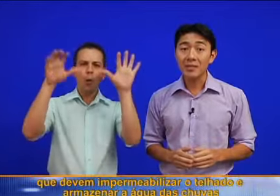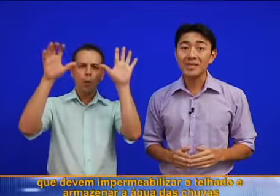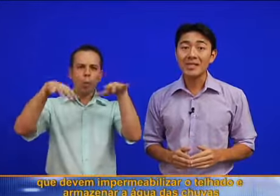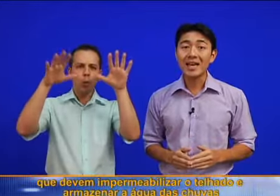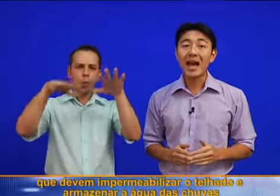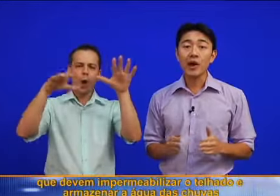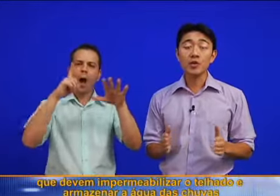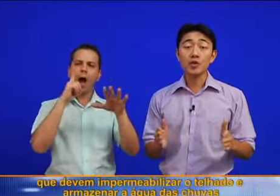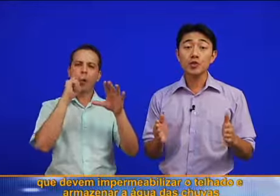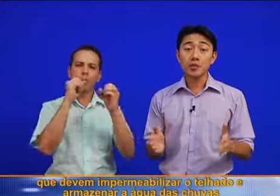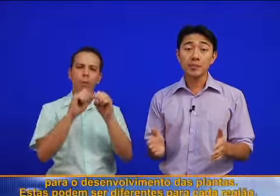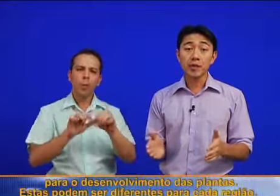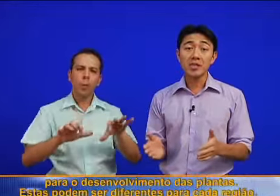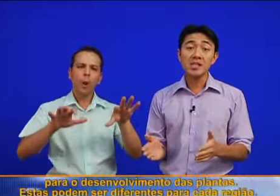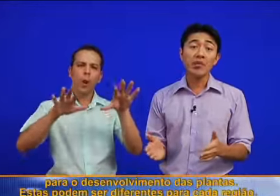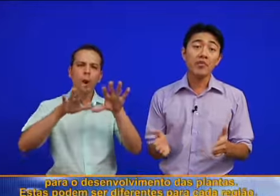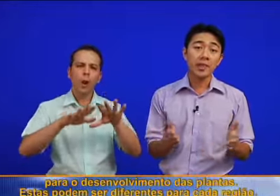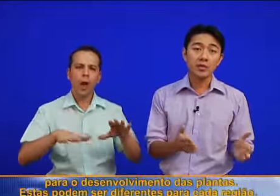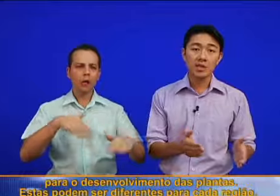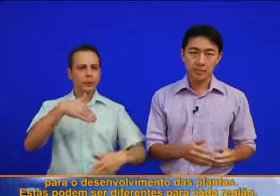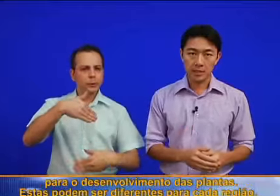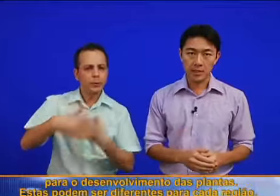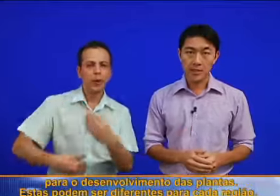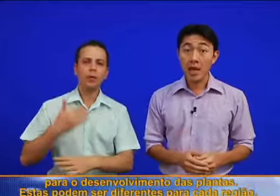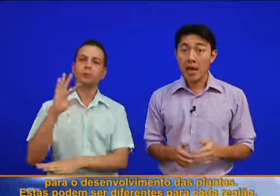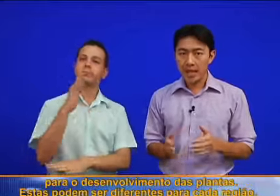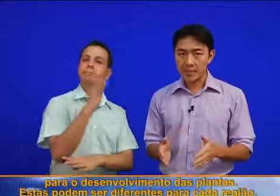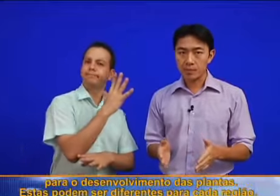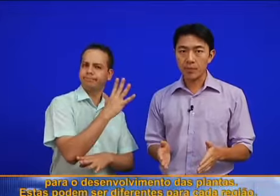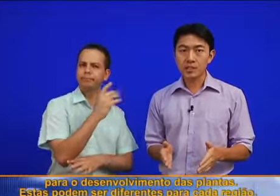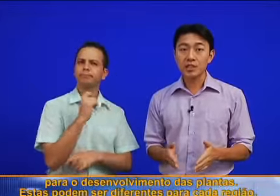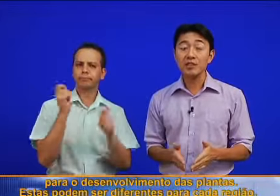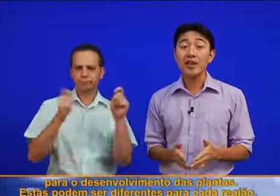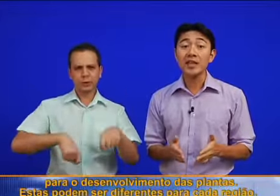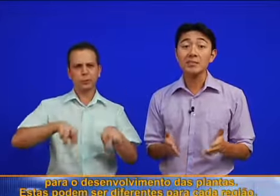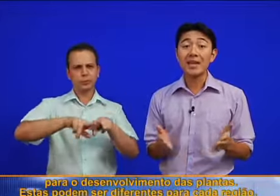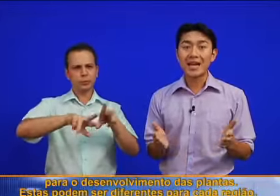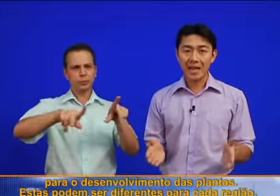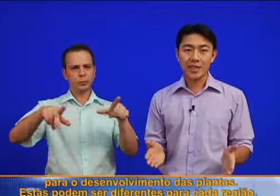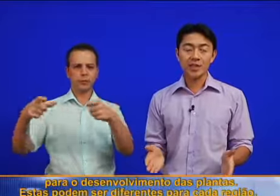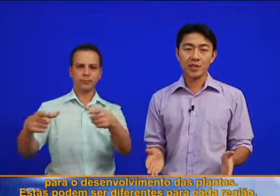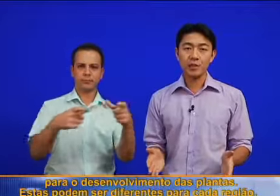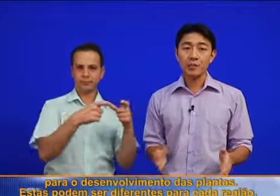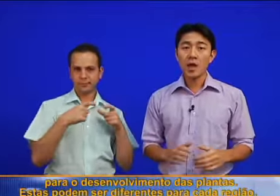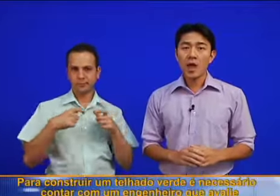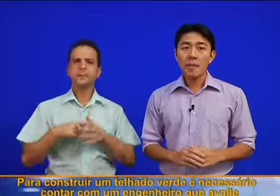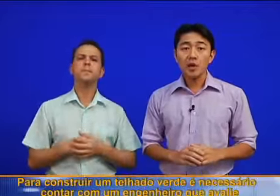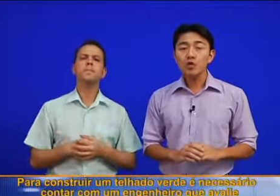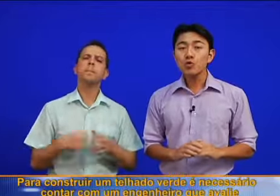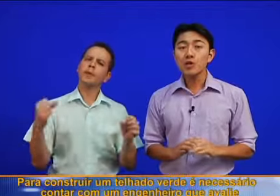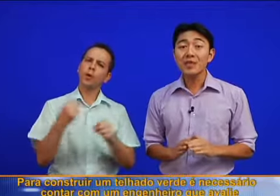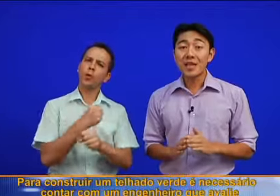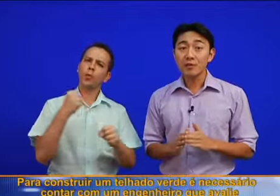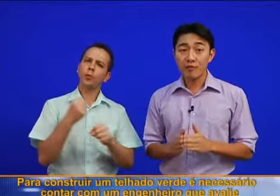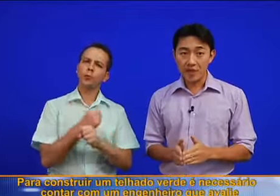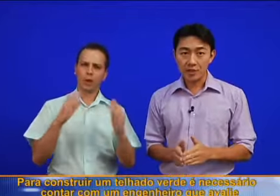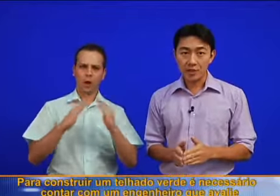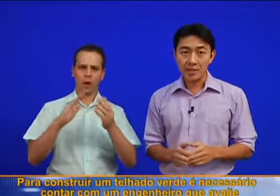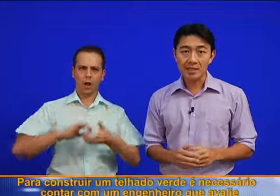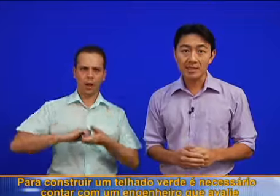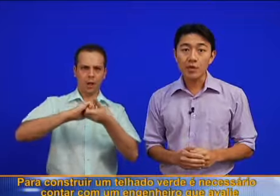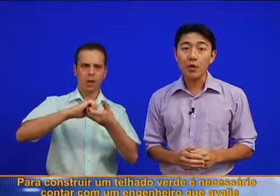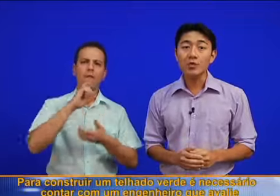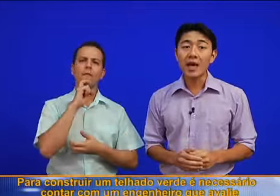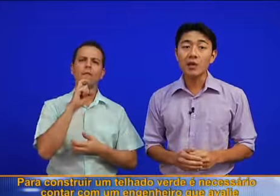o telhado e armazenar a água das chuvas para o desenvolvimento das plantas. Estas podem ser diferentes para cada região. Para construir um telhado